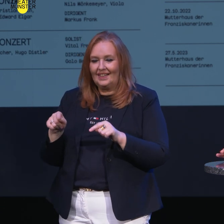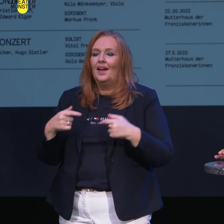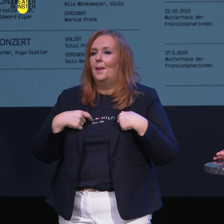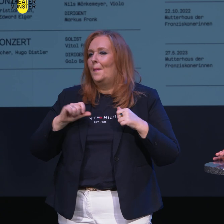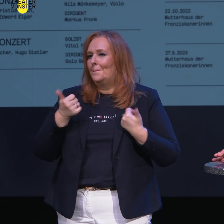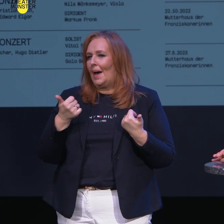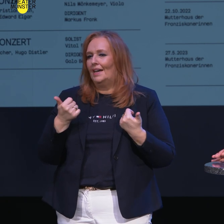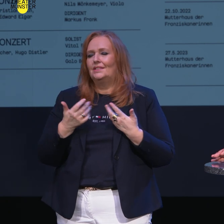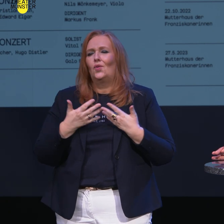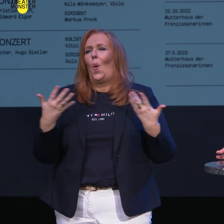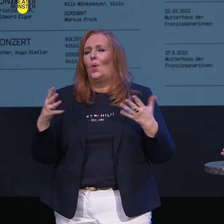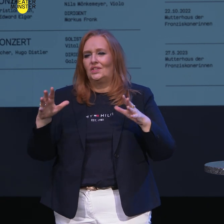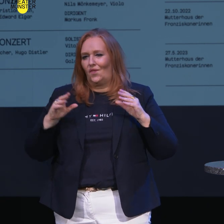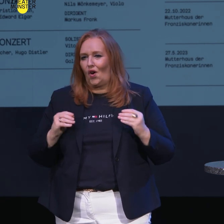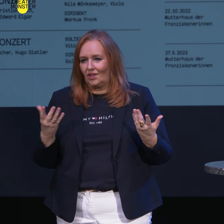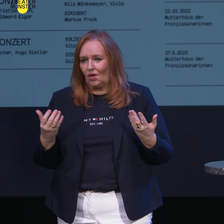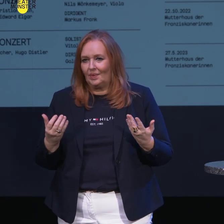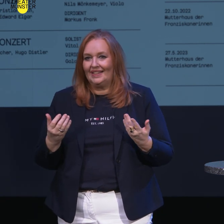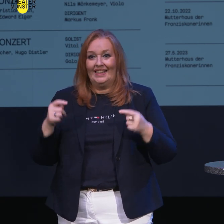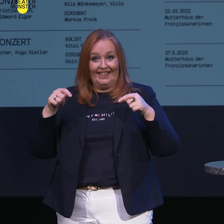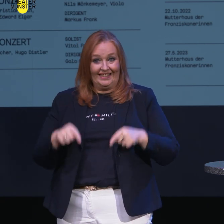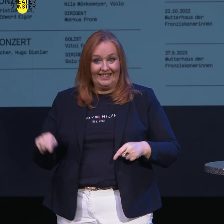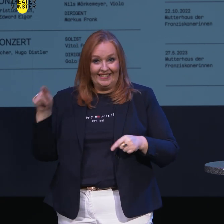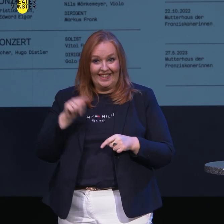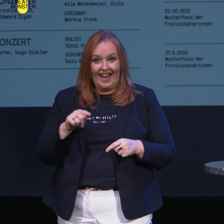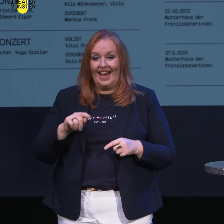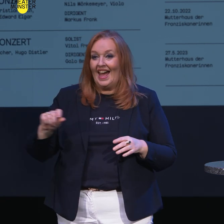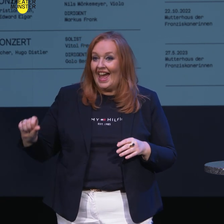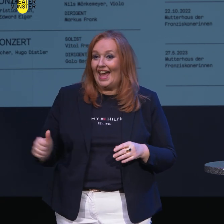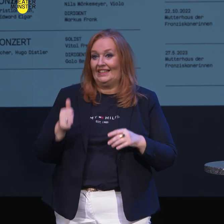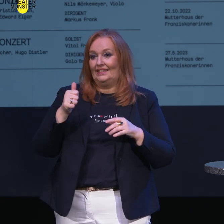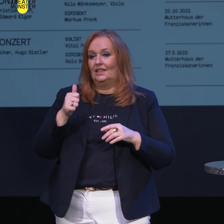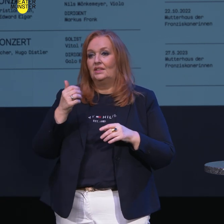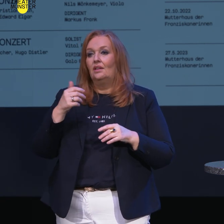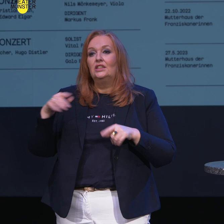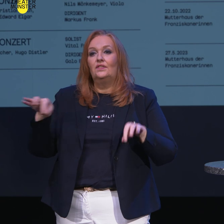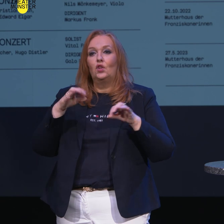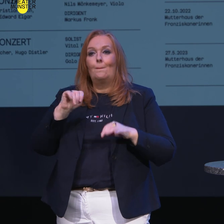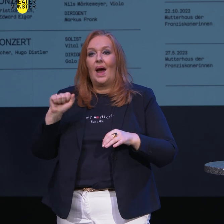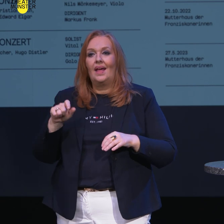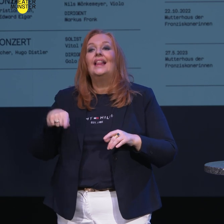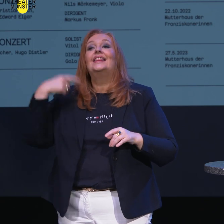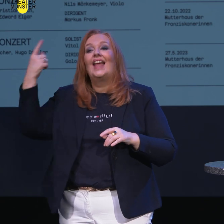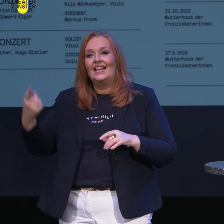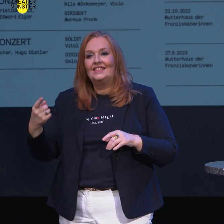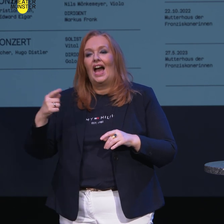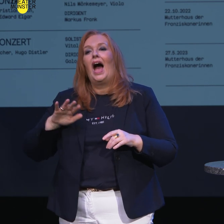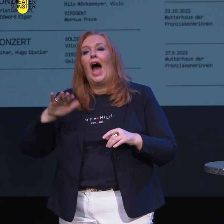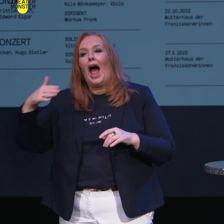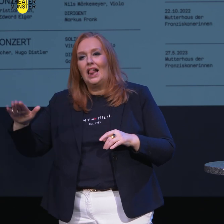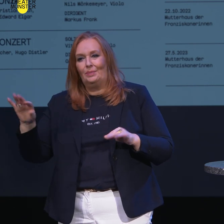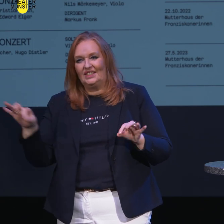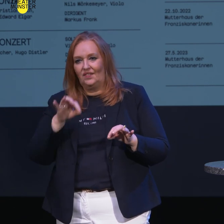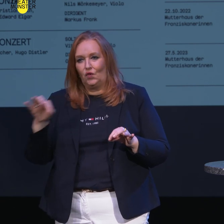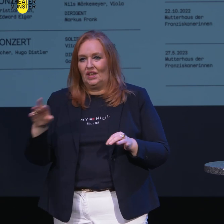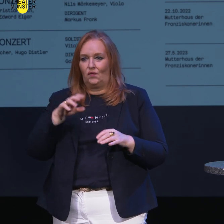uns ja meistens etwas Großes vor. Dieses Jahr wird es Mahlers erste Sinfonie sein. Im nächsten Jahr ist es dann die Alpensinfonie von Richard Strauss,